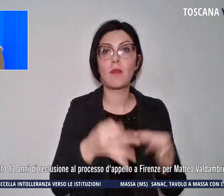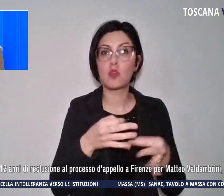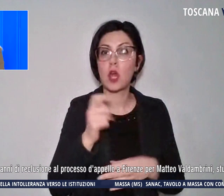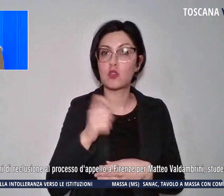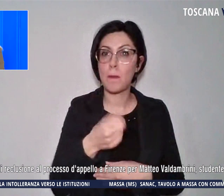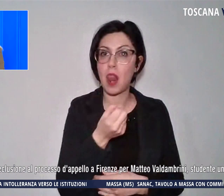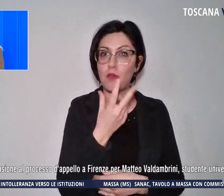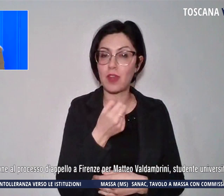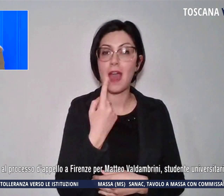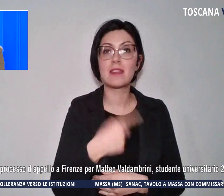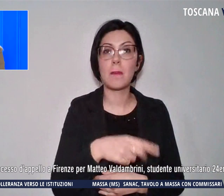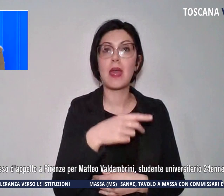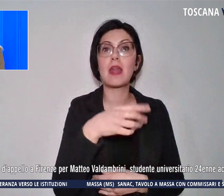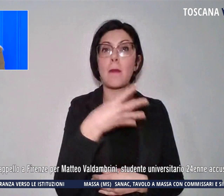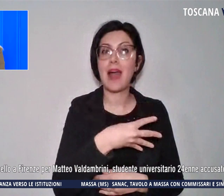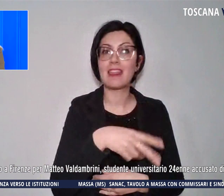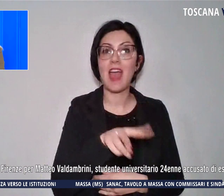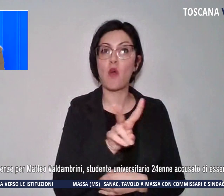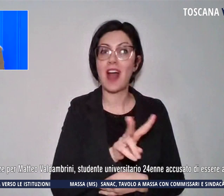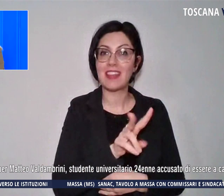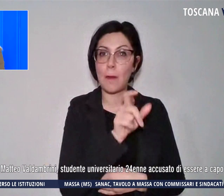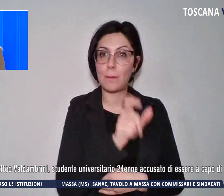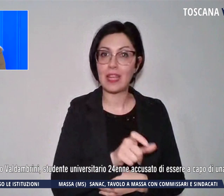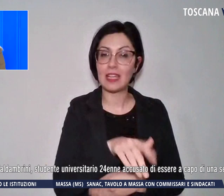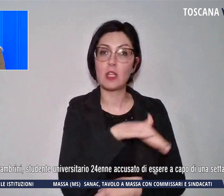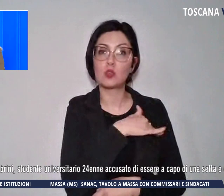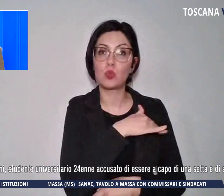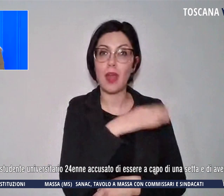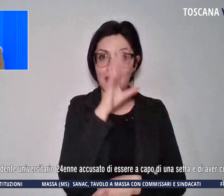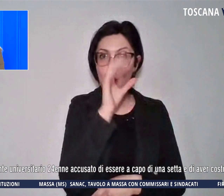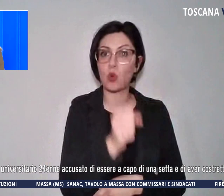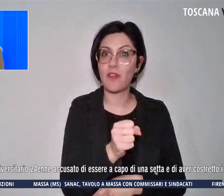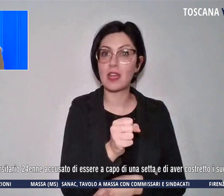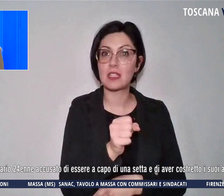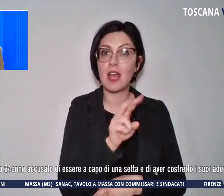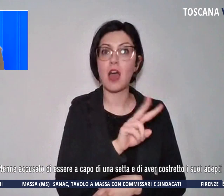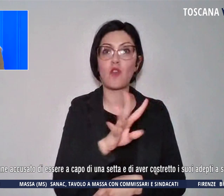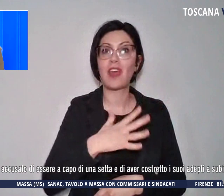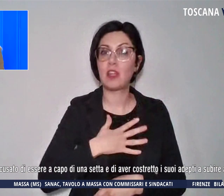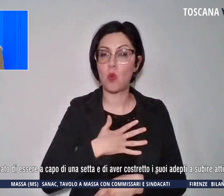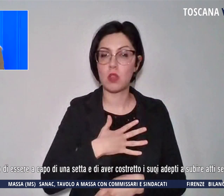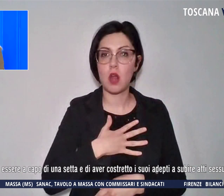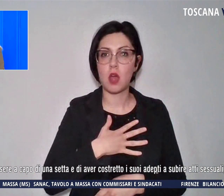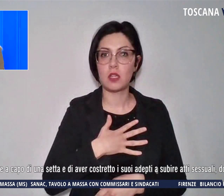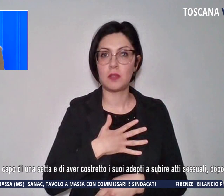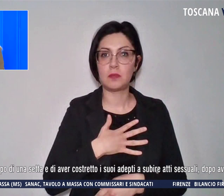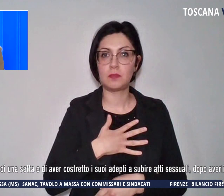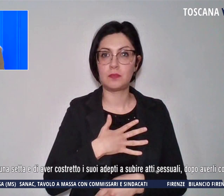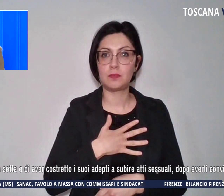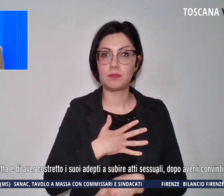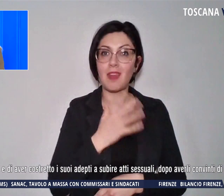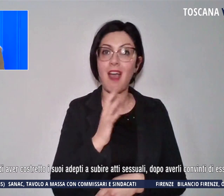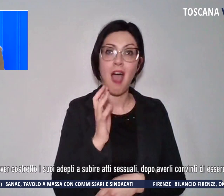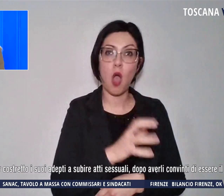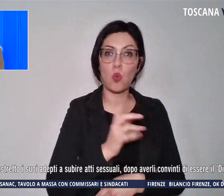Matteo Valdambrini, studente universitario 24enne, accusato di